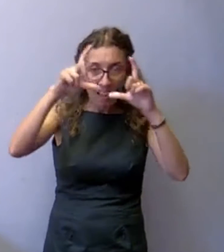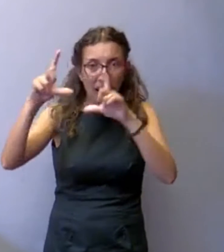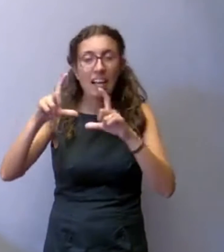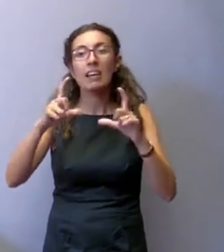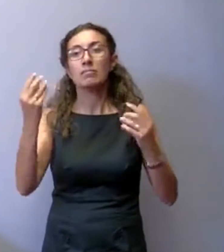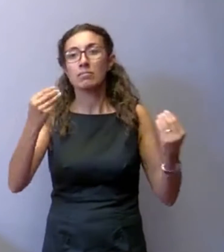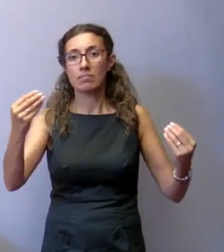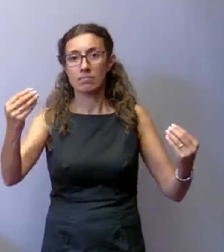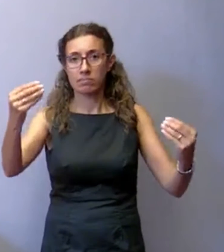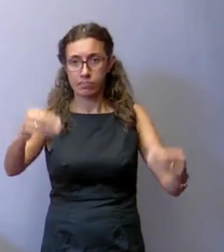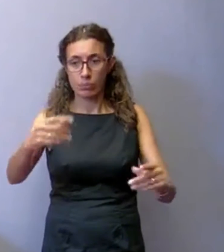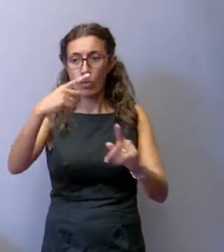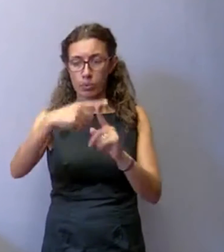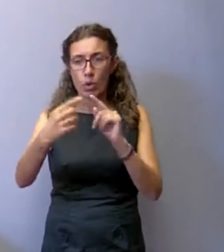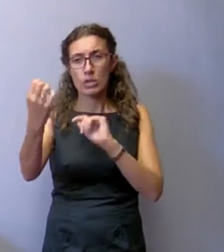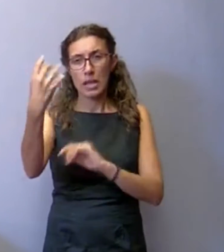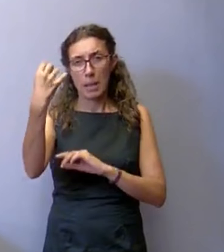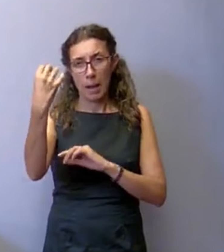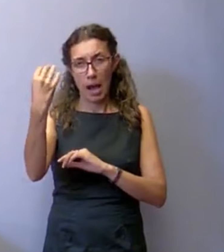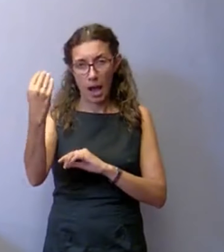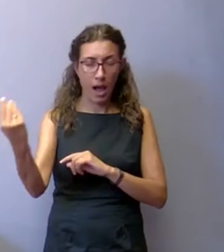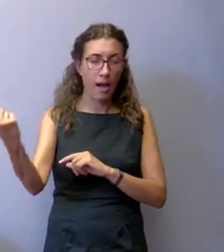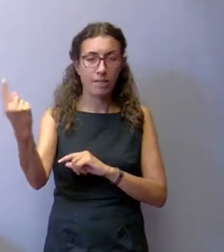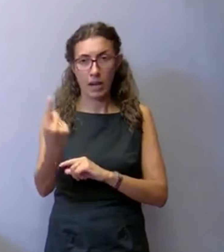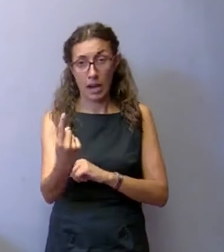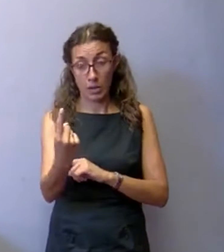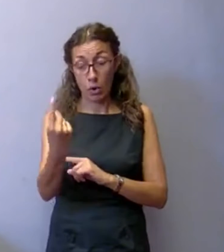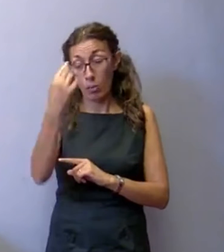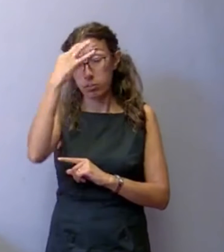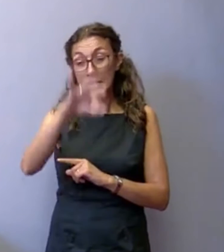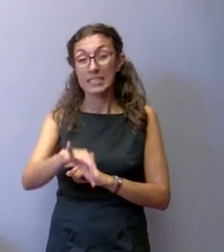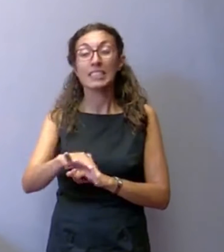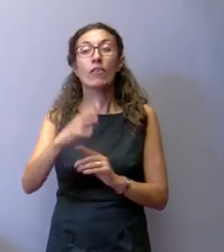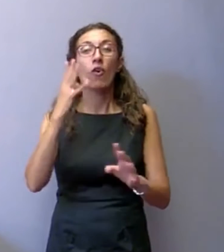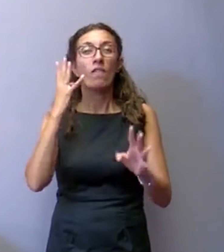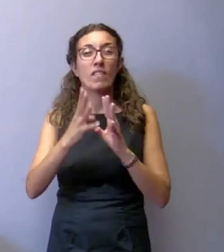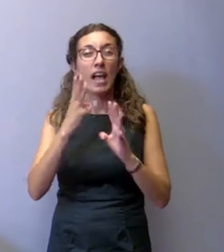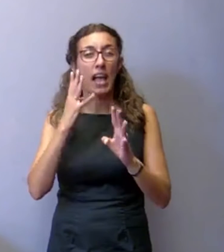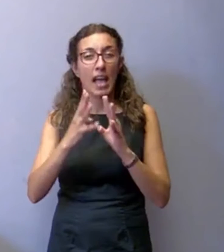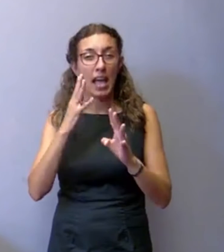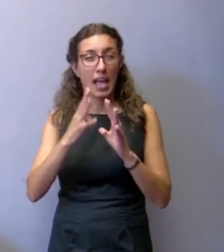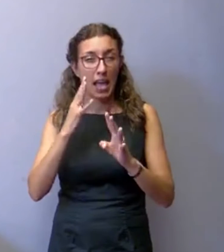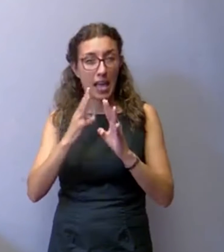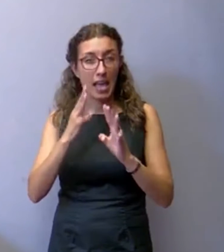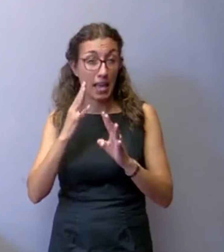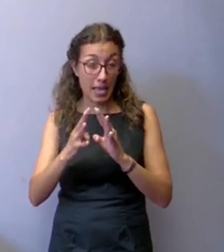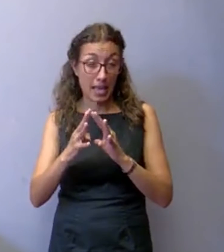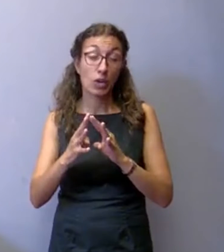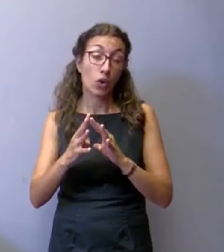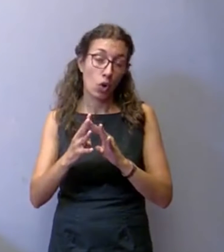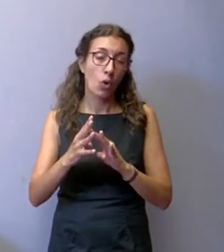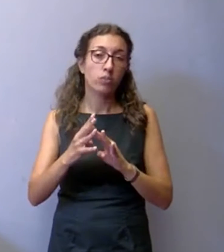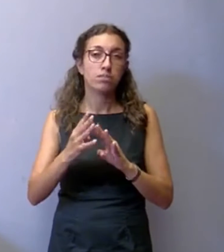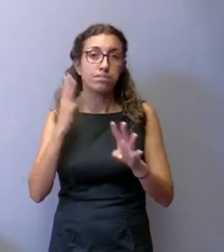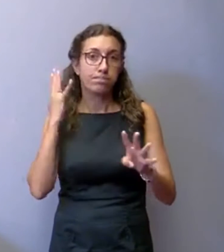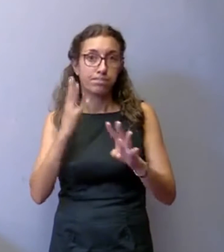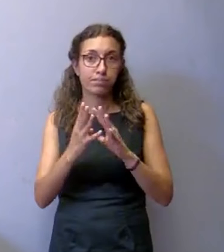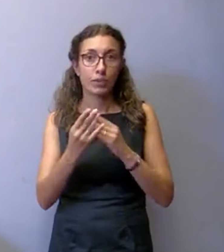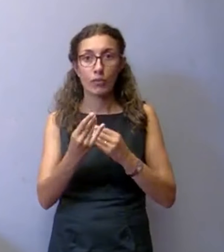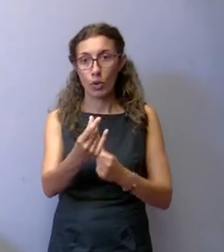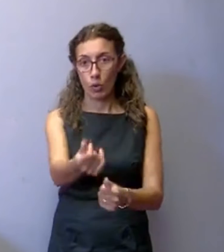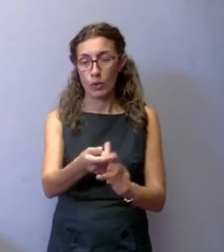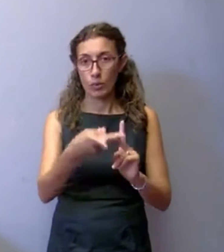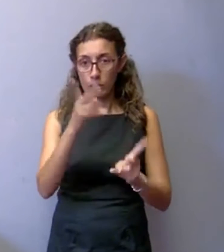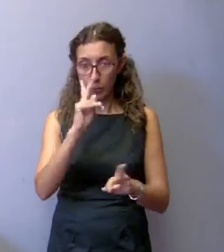semaforico a cui lei faceva riferimento per agevolare il flusso dei veicoli che scendono da via le sorgenti sul Fure. Sarà